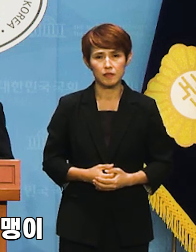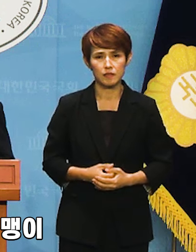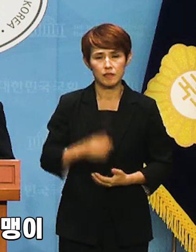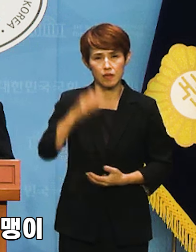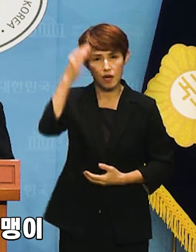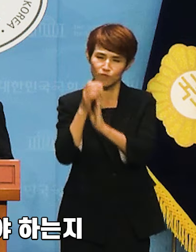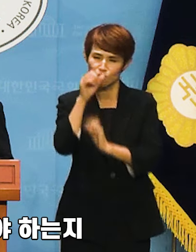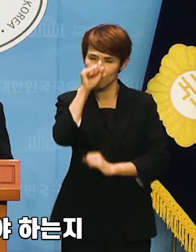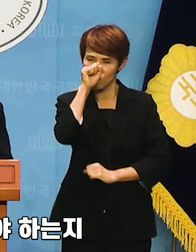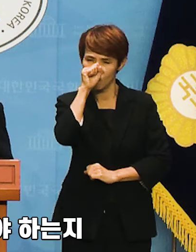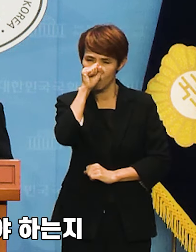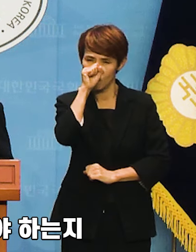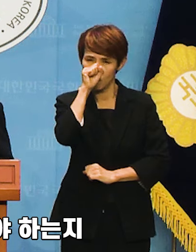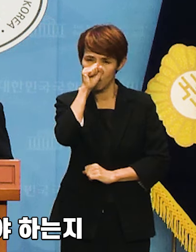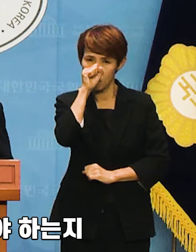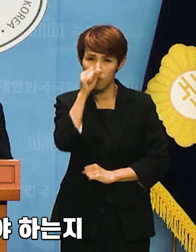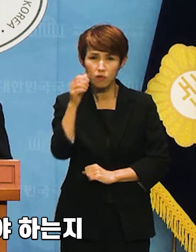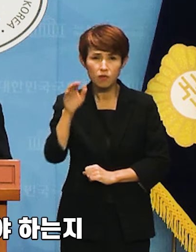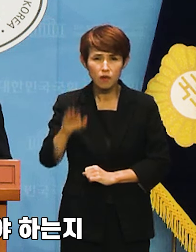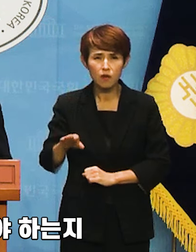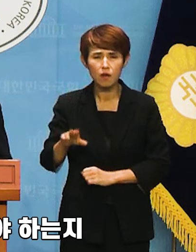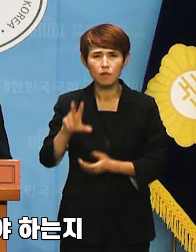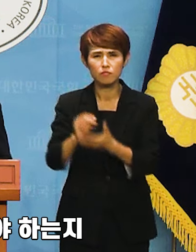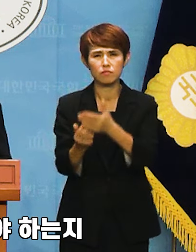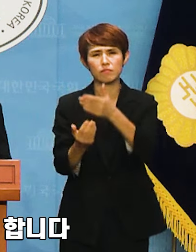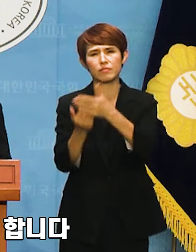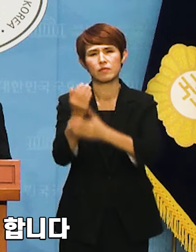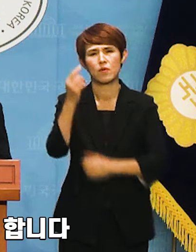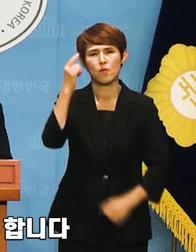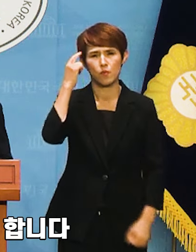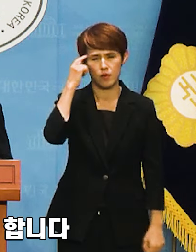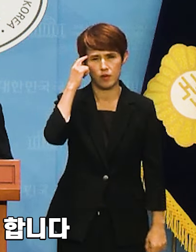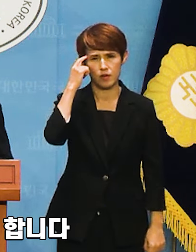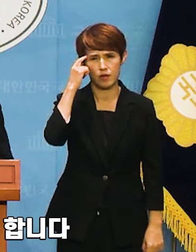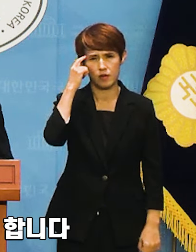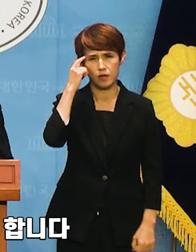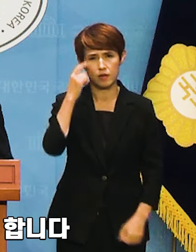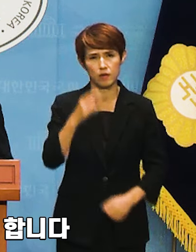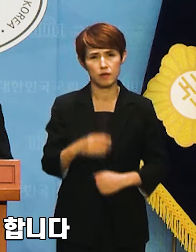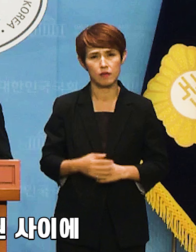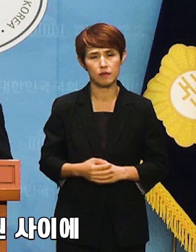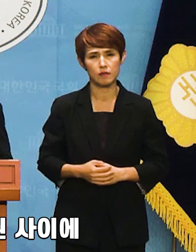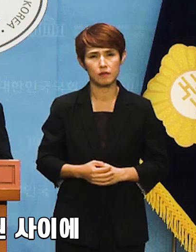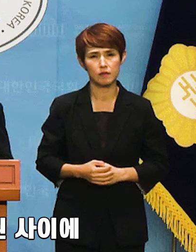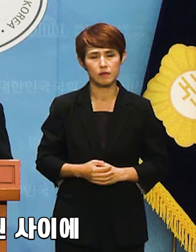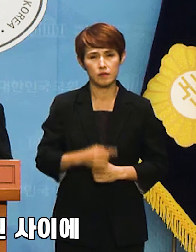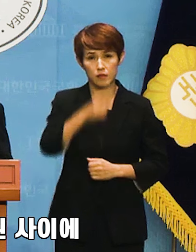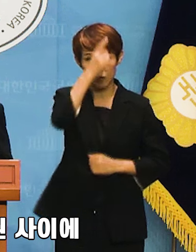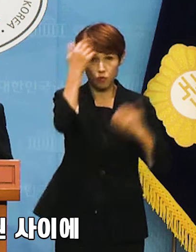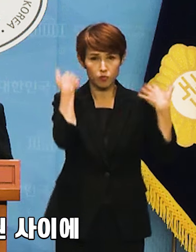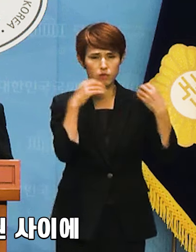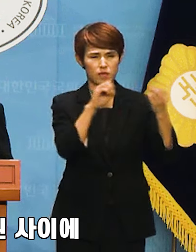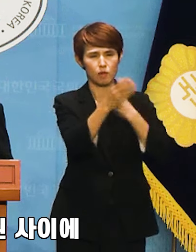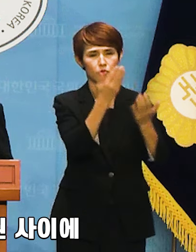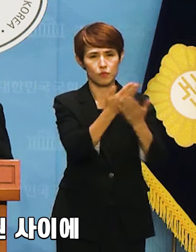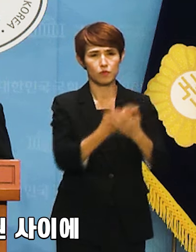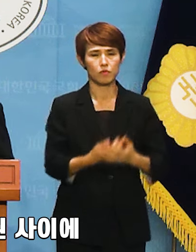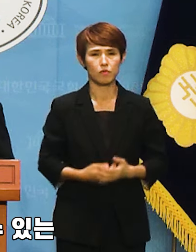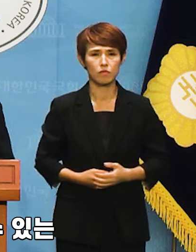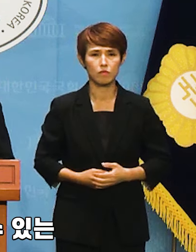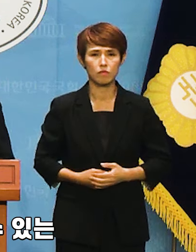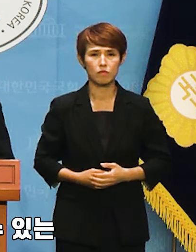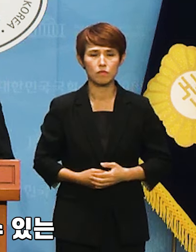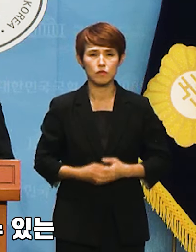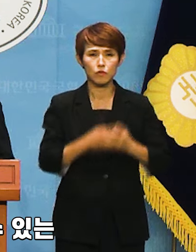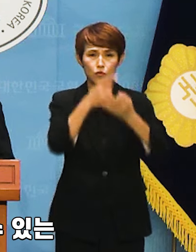한미동맹이 왜 이런 일을 겪어야 하는지 이 정부는 답해야 합니다. 윤석열 바이든 정권 사이에